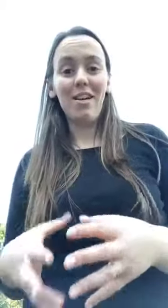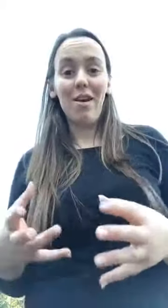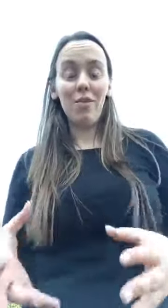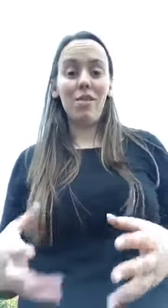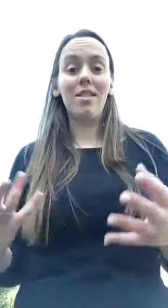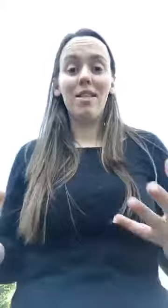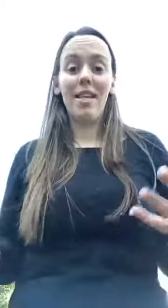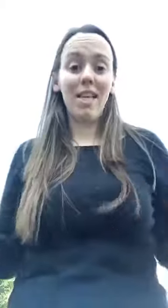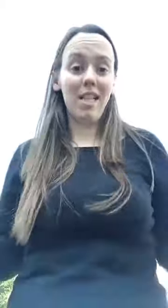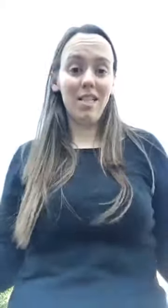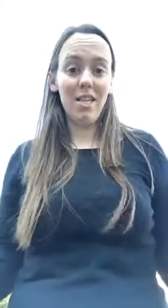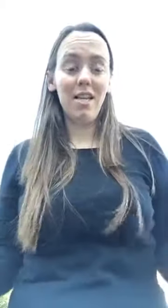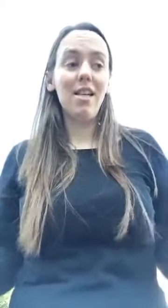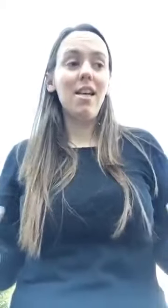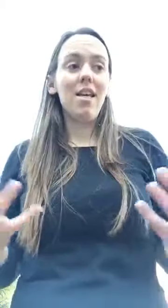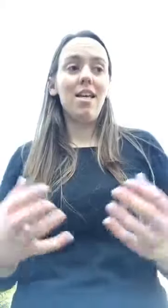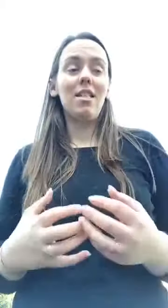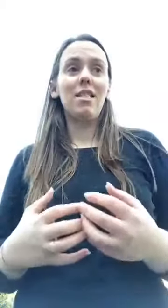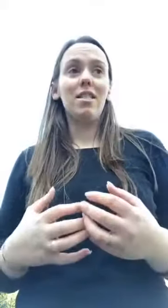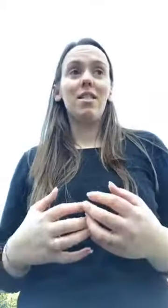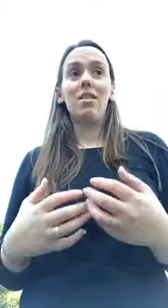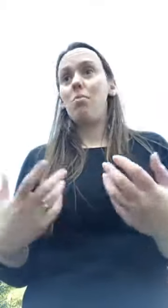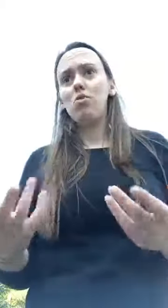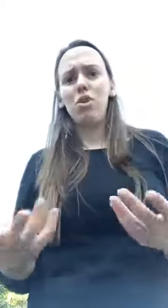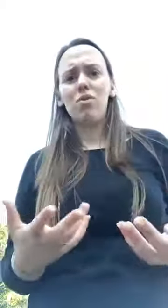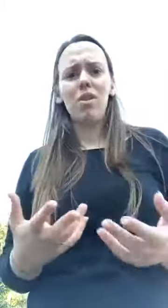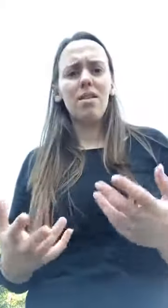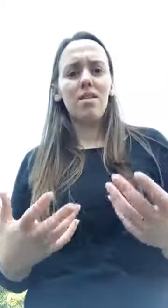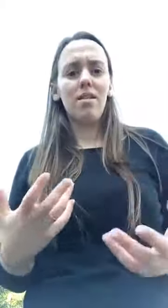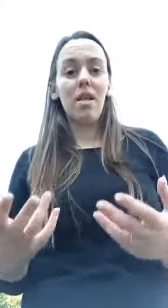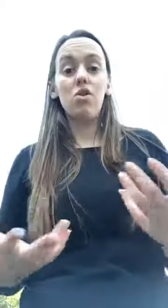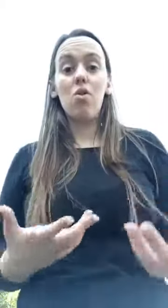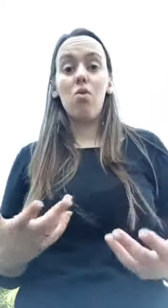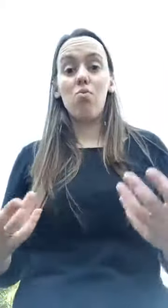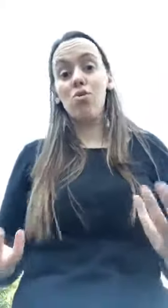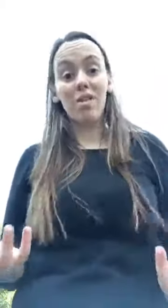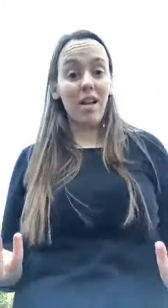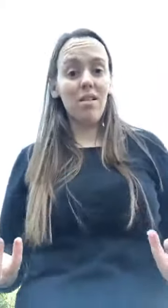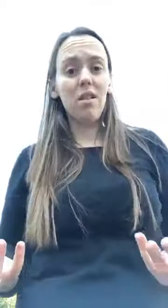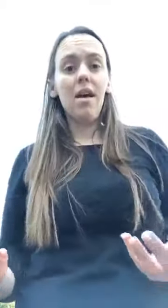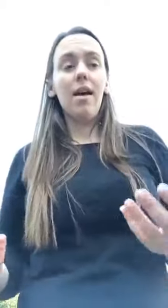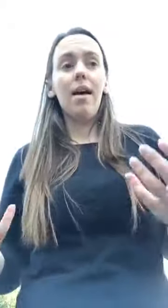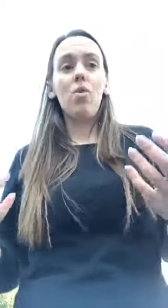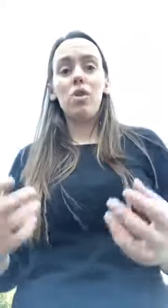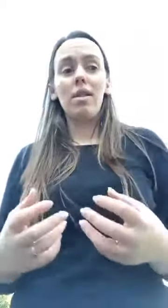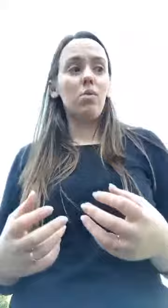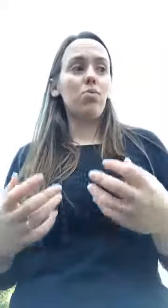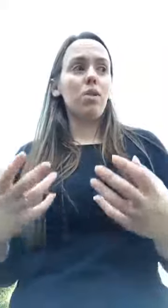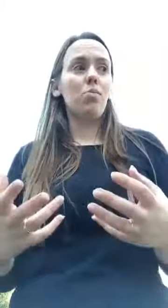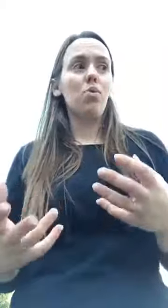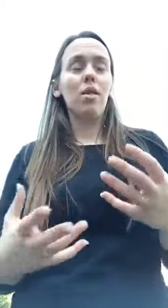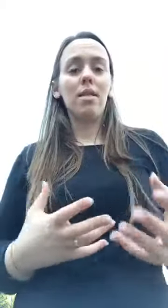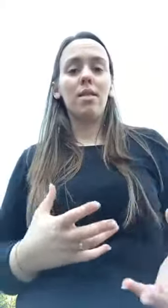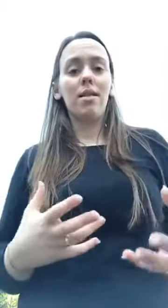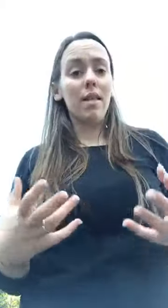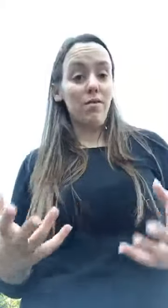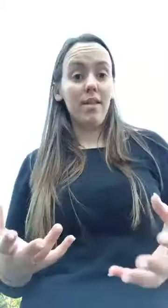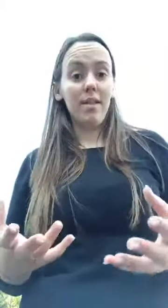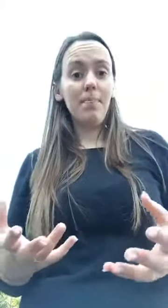então à noite, se quiserem relaxar e se, mesmo durante o dia, se sentirem que estão com muito stress, utilizem, por exemplo, óleo essencial de lavanda